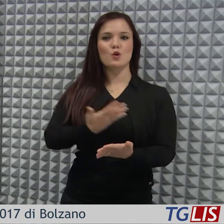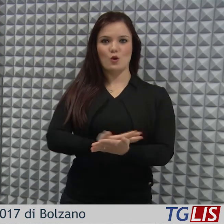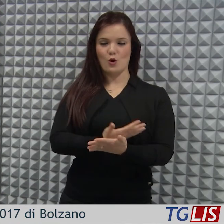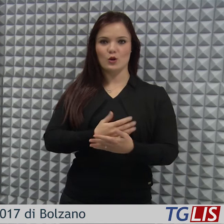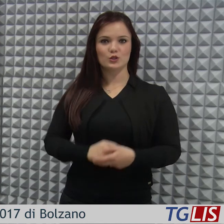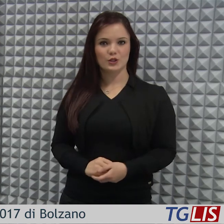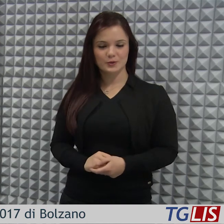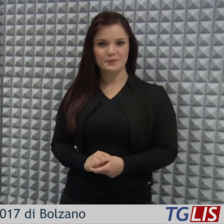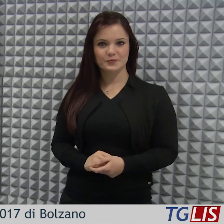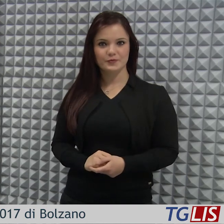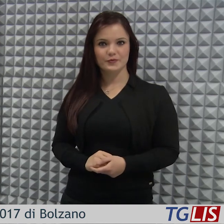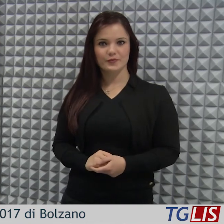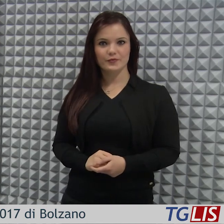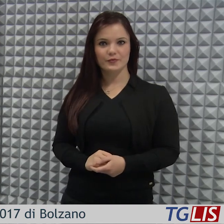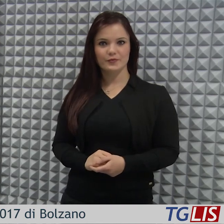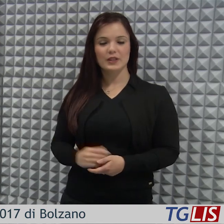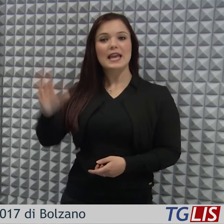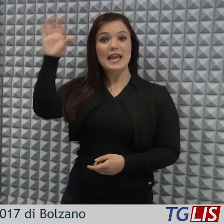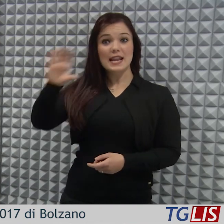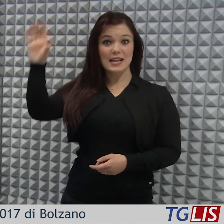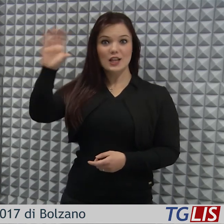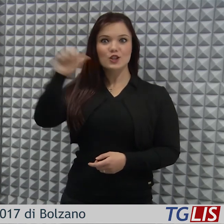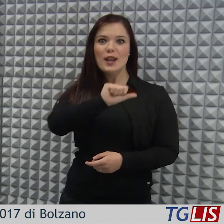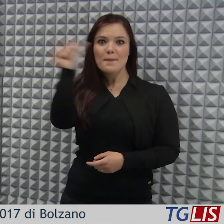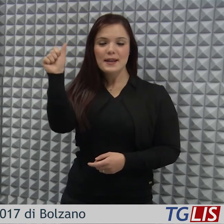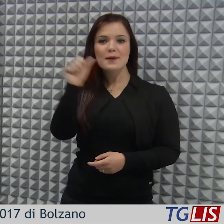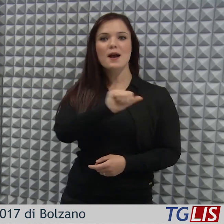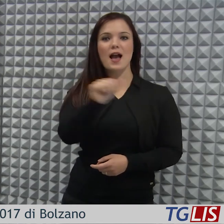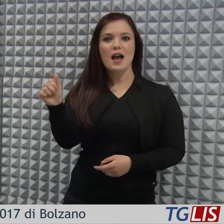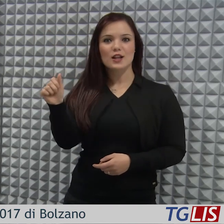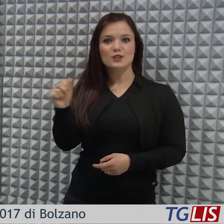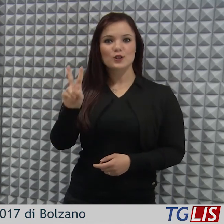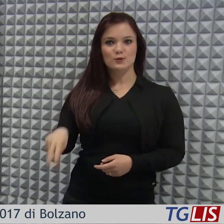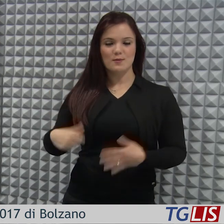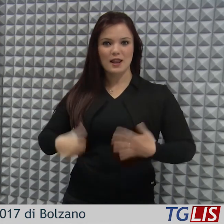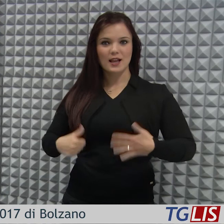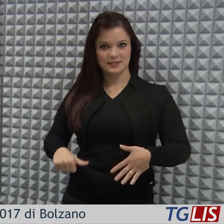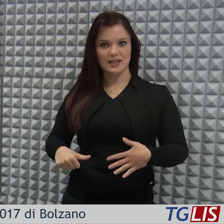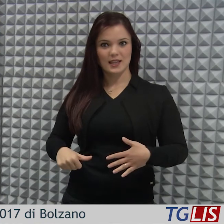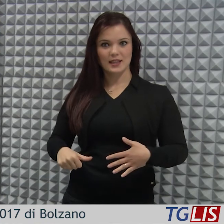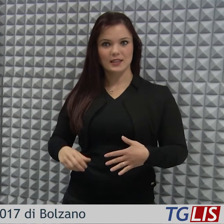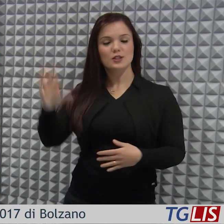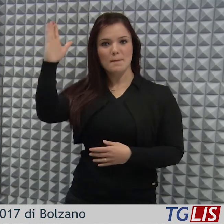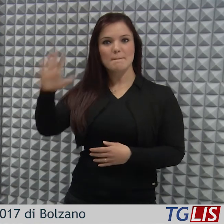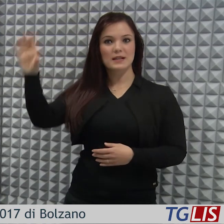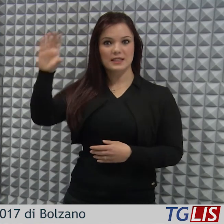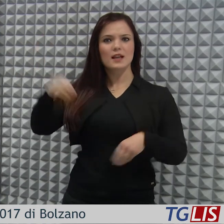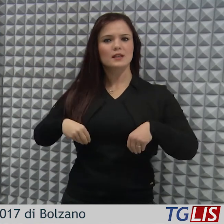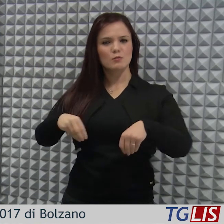Biologico, dopo essere stata Regione dell'Anno nel 2016, è stata presente per